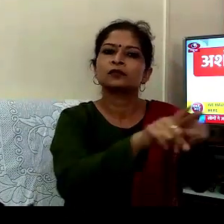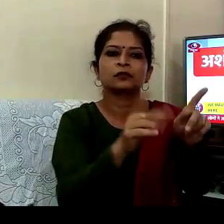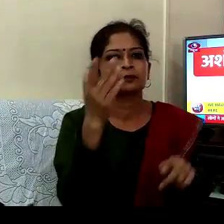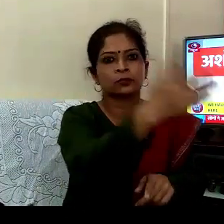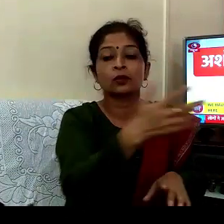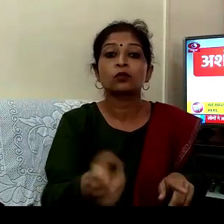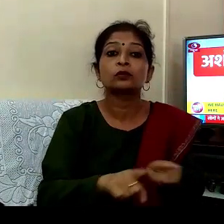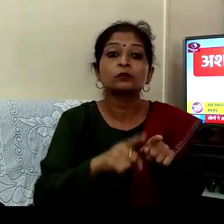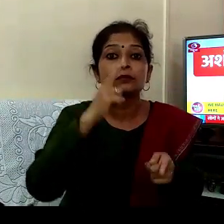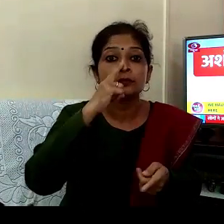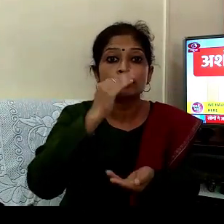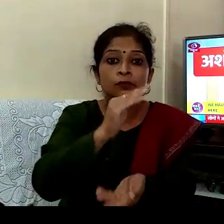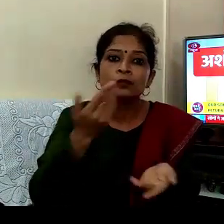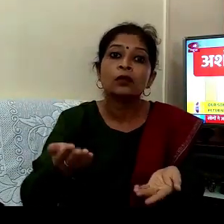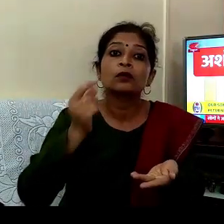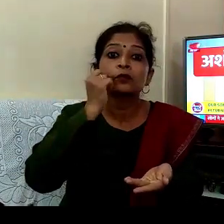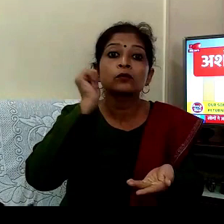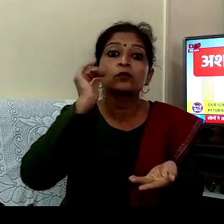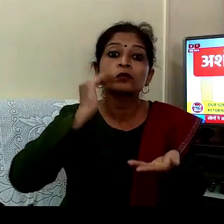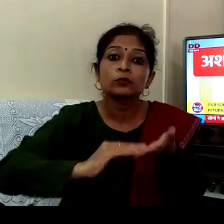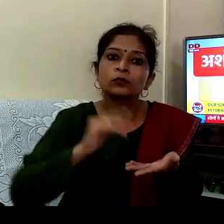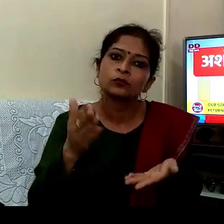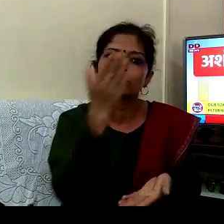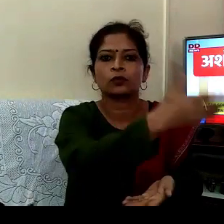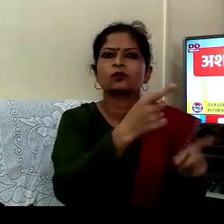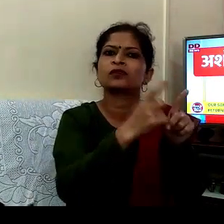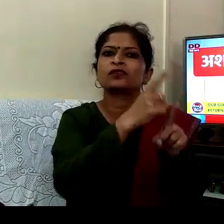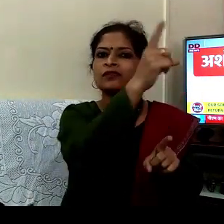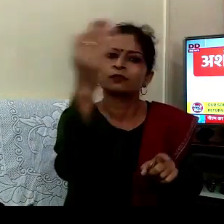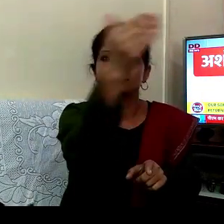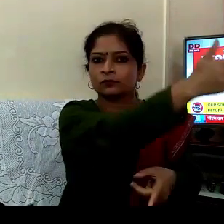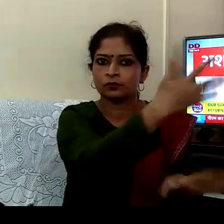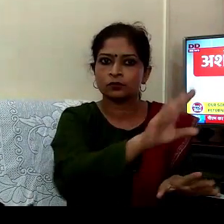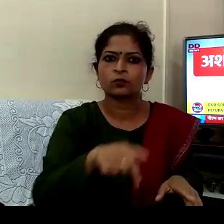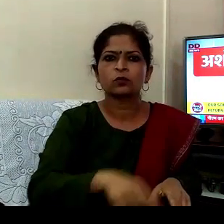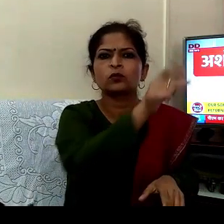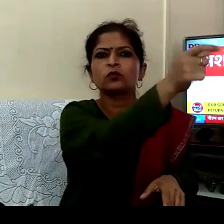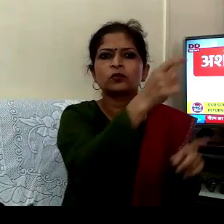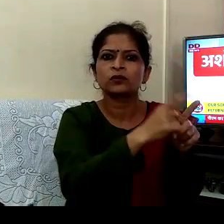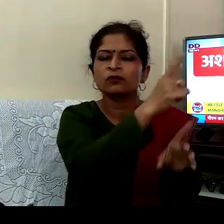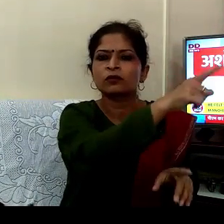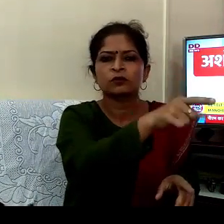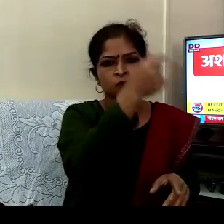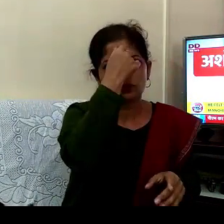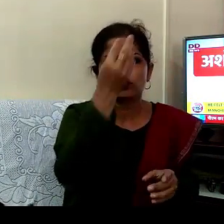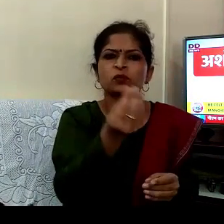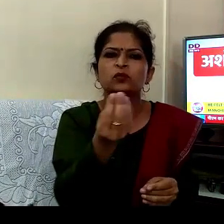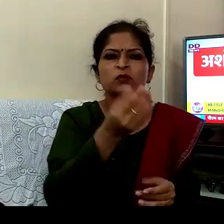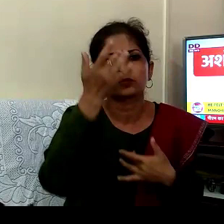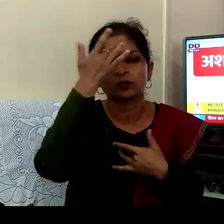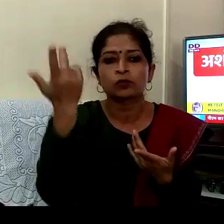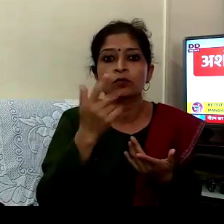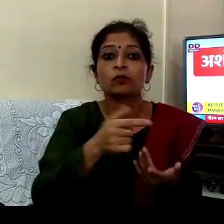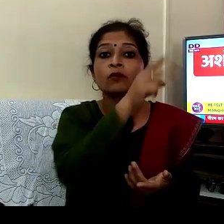دباد بھی گیا تھا وہ دلی رہتے ہیں تو ان کو تھوڑی پرابلب ہوئی تو وہ پہ سپیٹل چلے گے رہا بنور